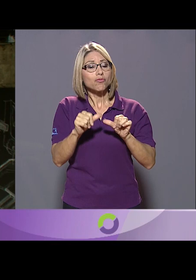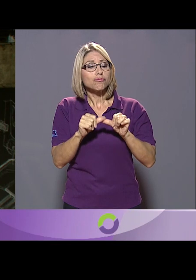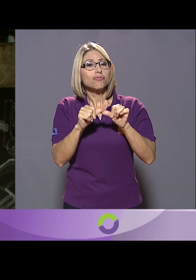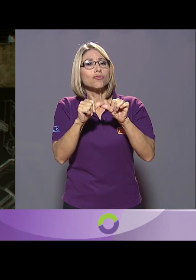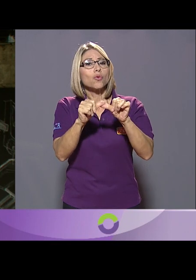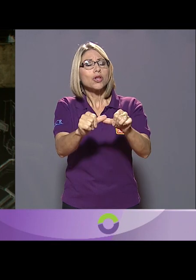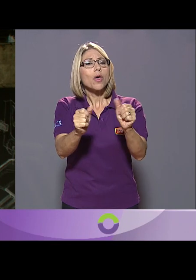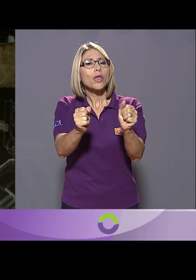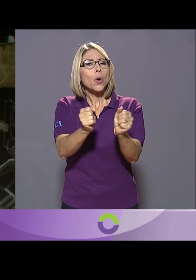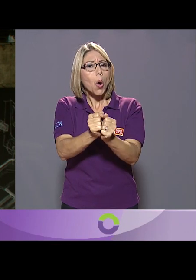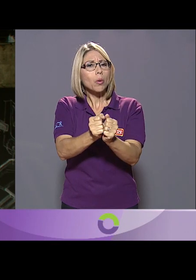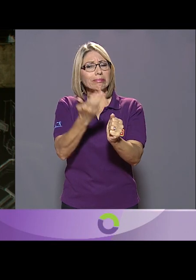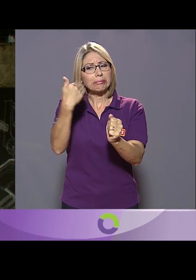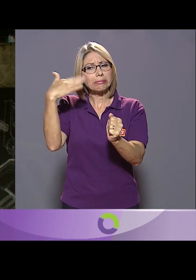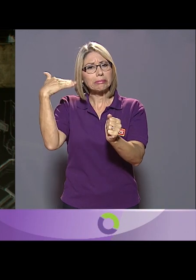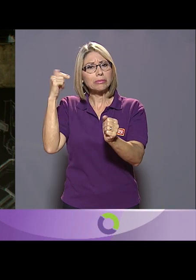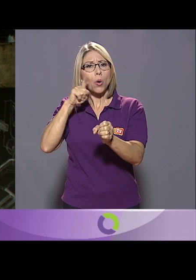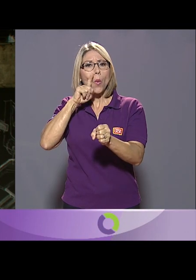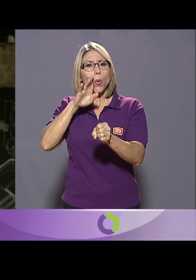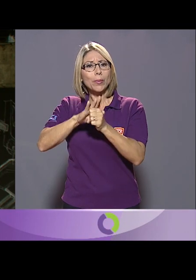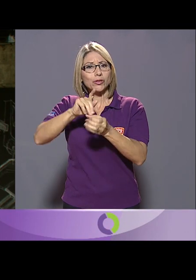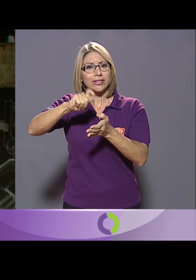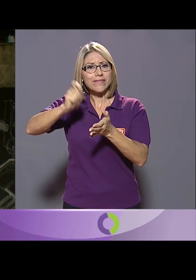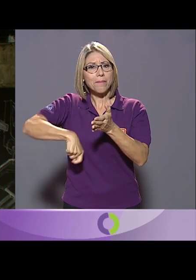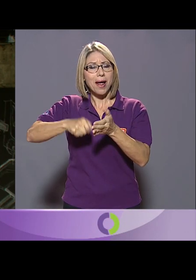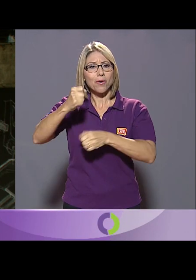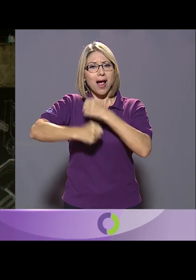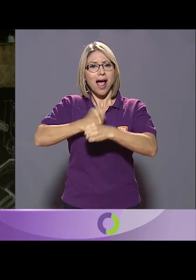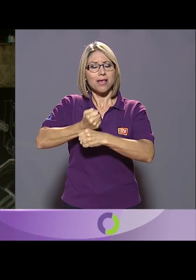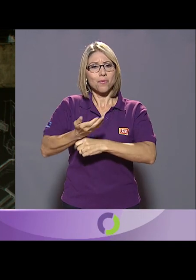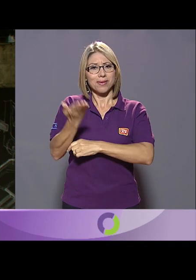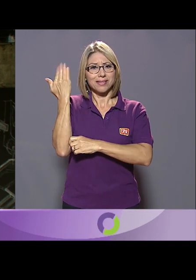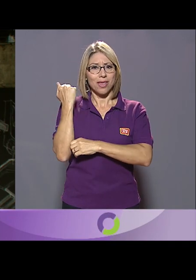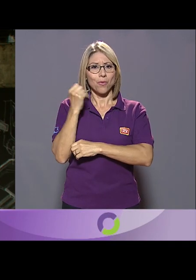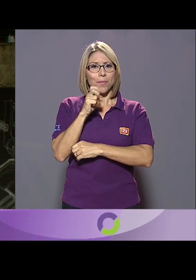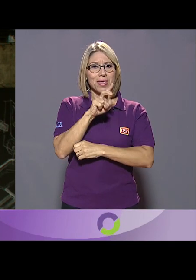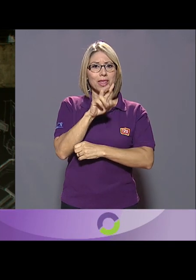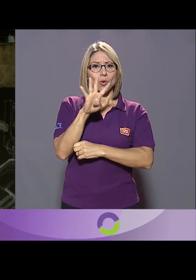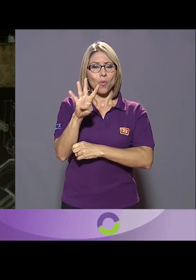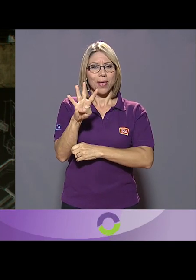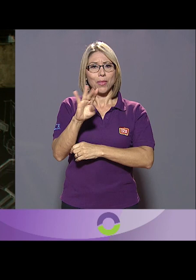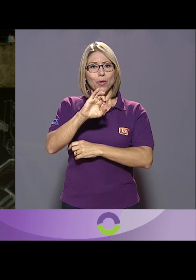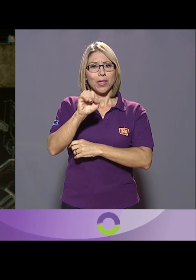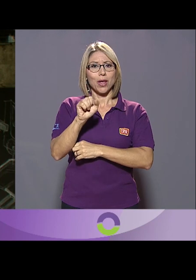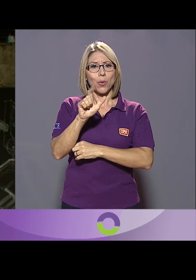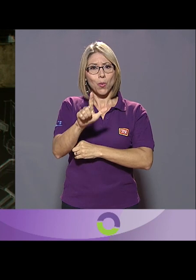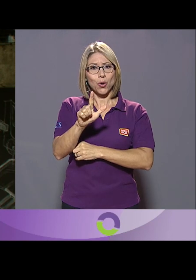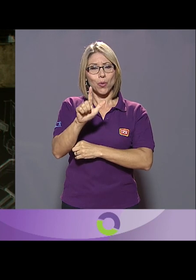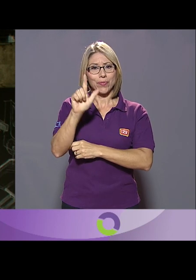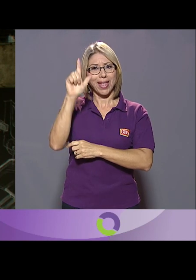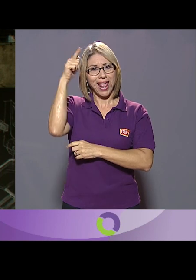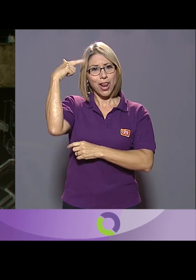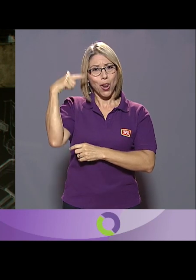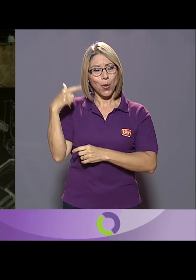continuidad justamente a los compromisos que se firmaron el año pasado, el 24 de julio en Londres, Reino Unido.